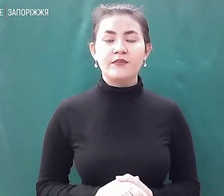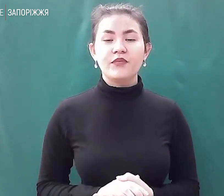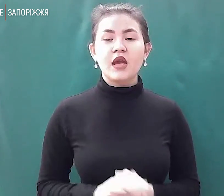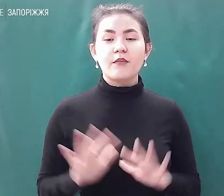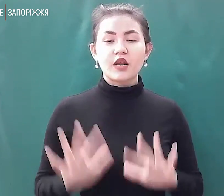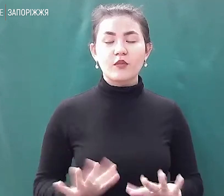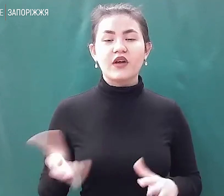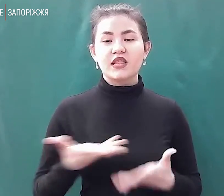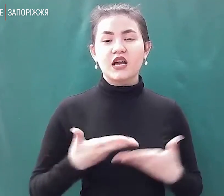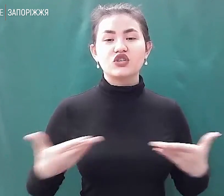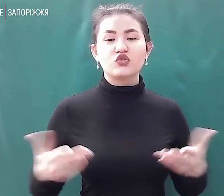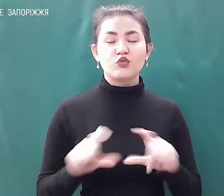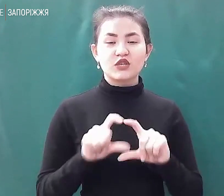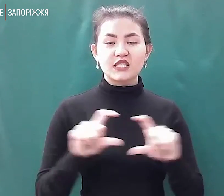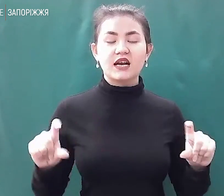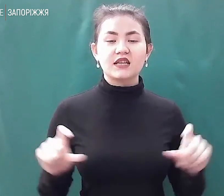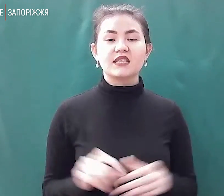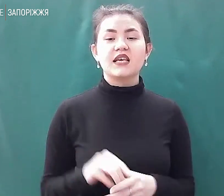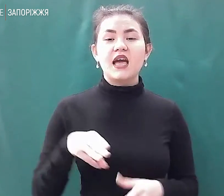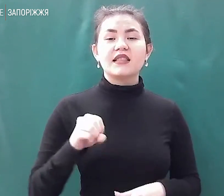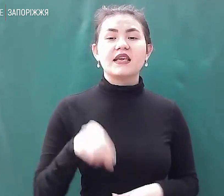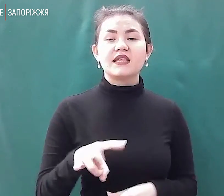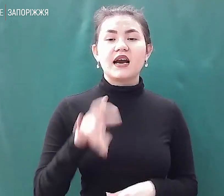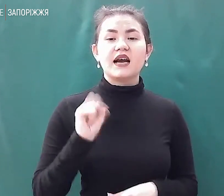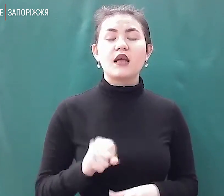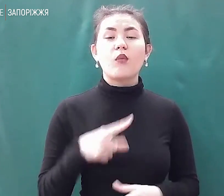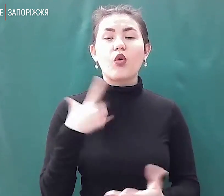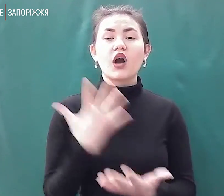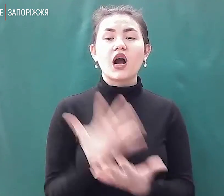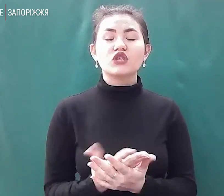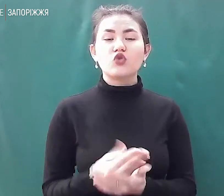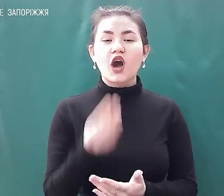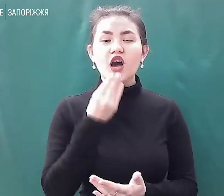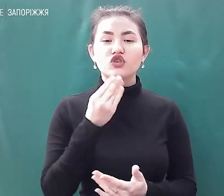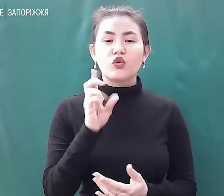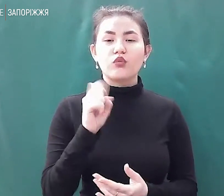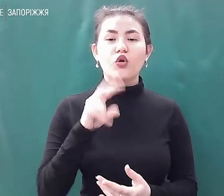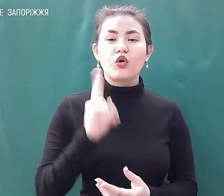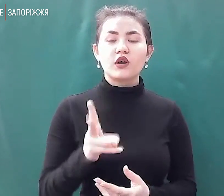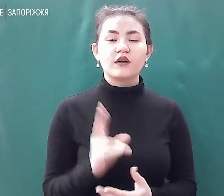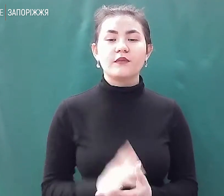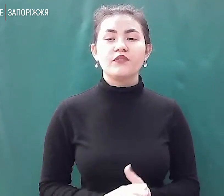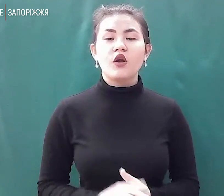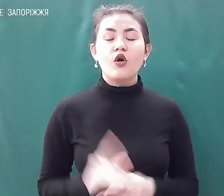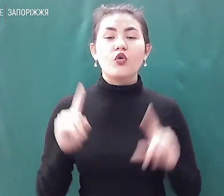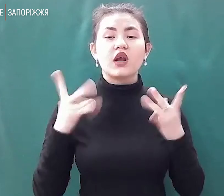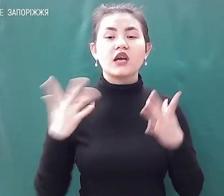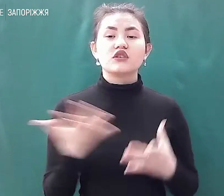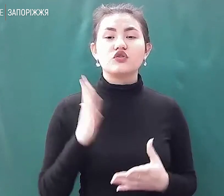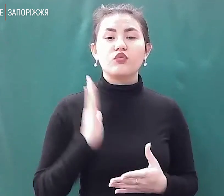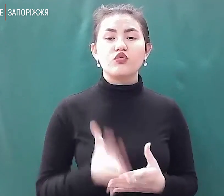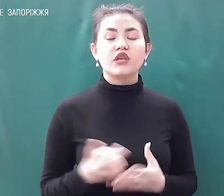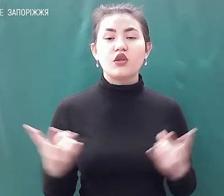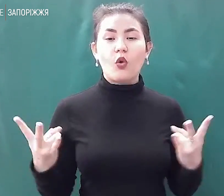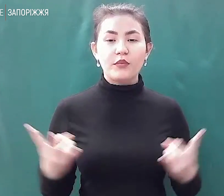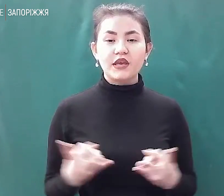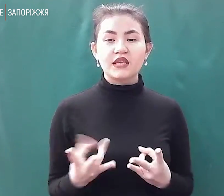закладі. Тетяна Луценко показує харчоблок закладу. У разі, якщо буде така необхідність прийняти вимушено